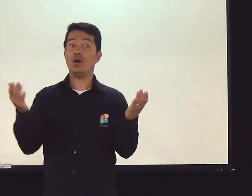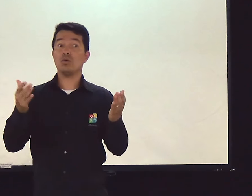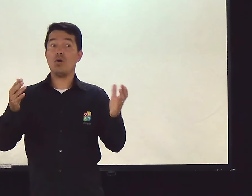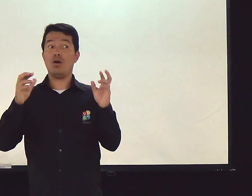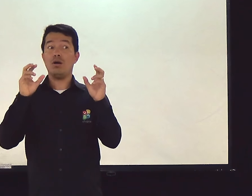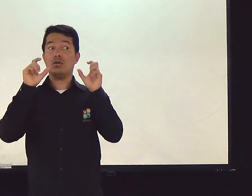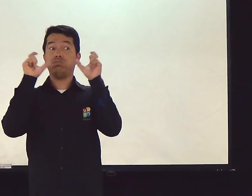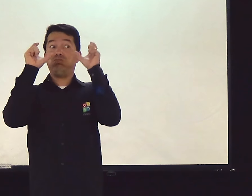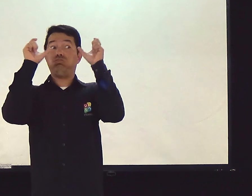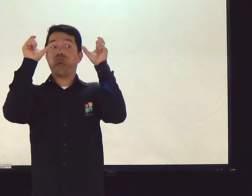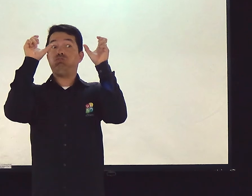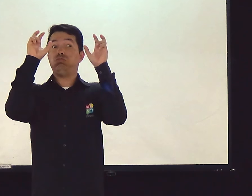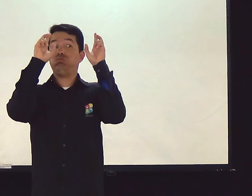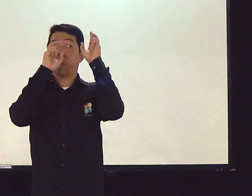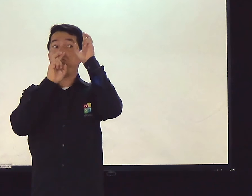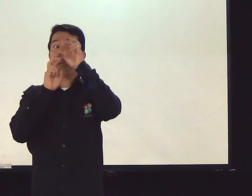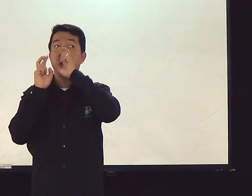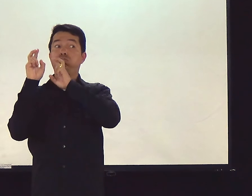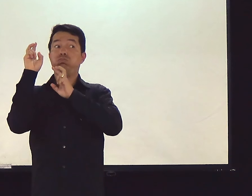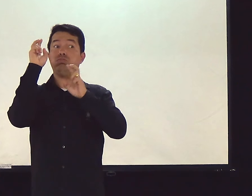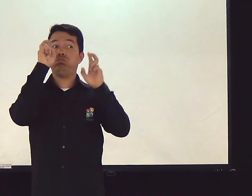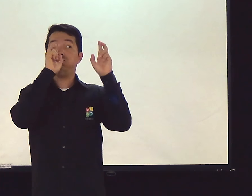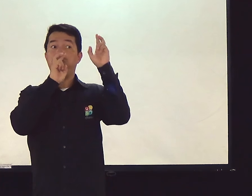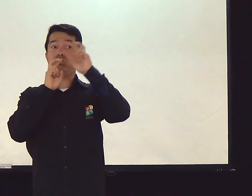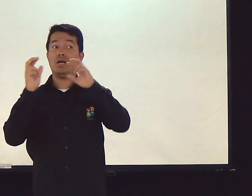também notou. Ou você é aquela pessoa que vigia?